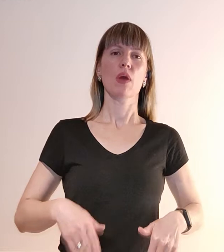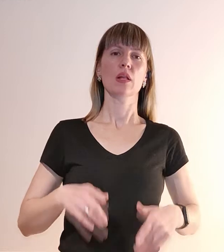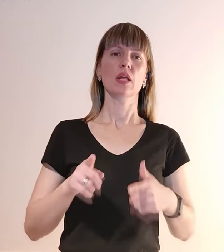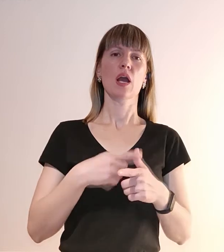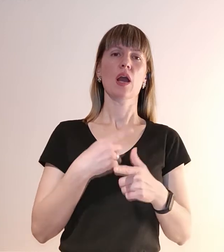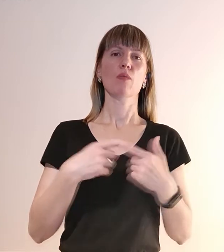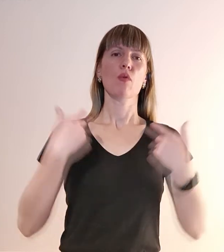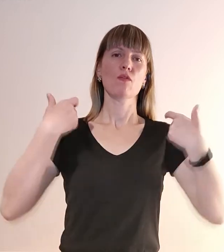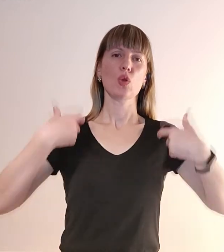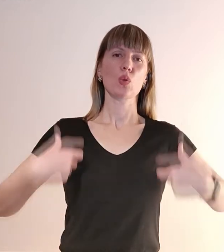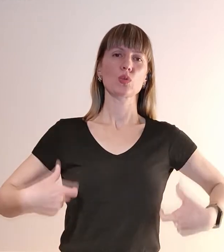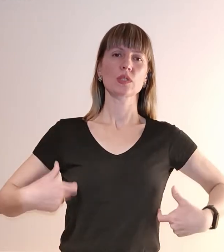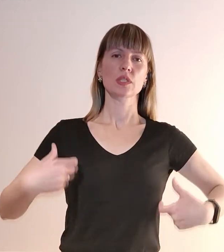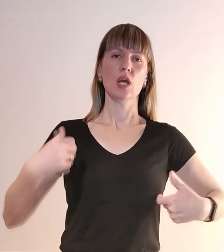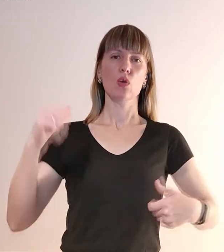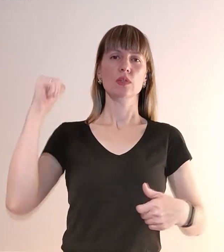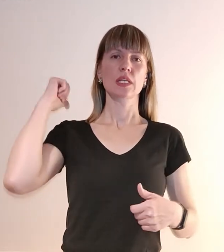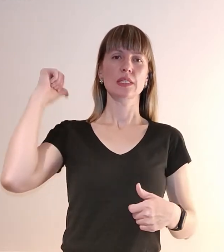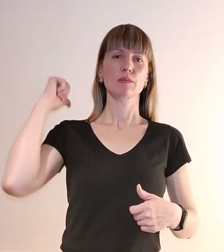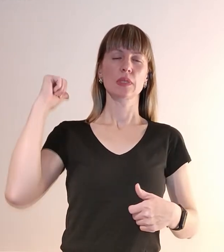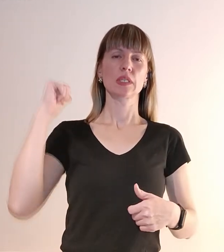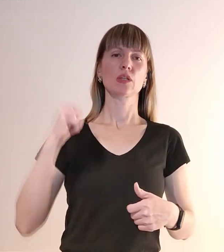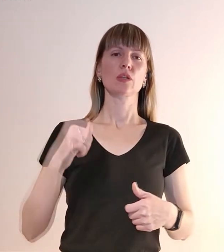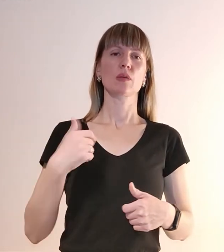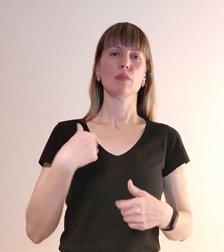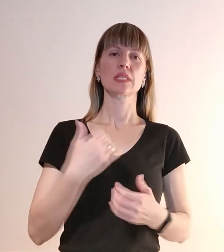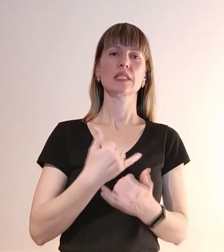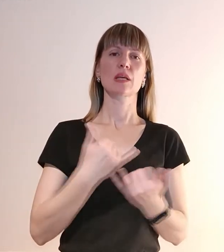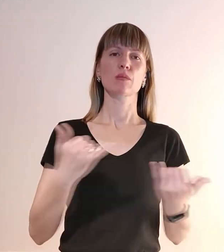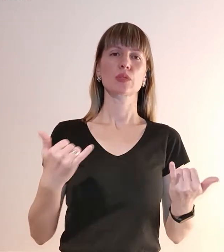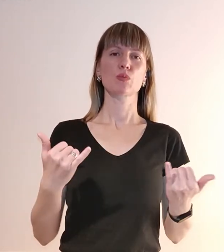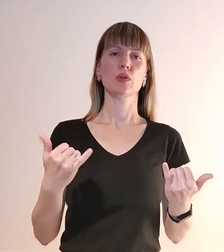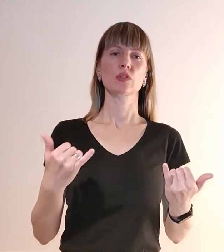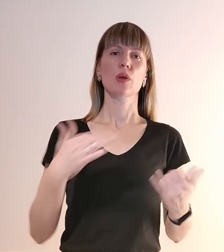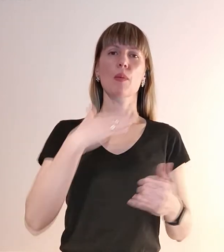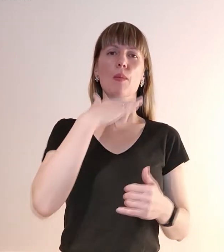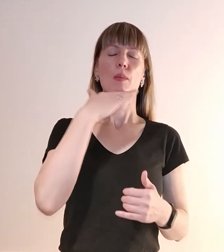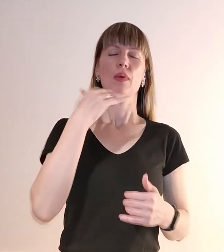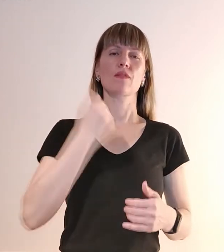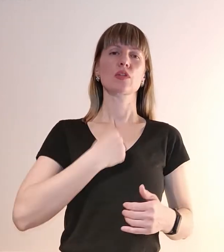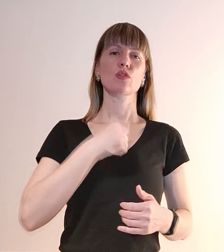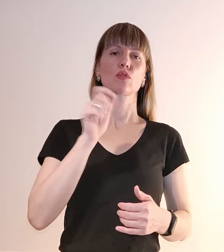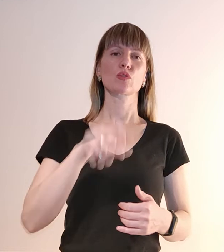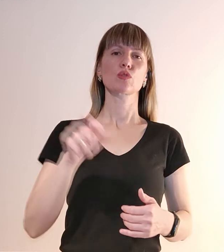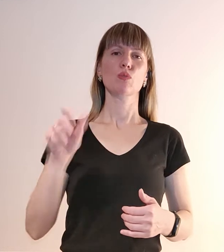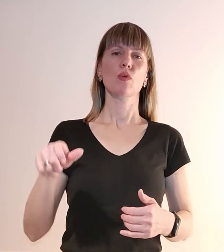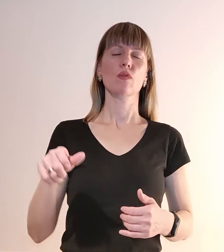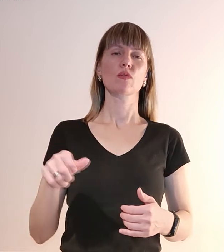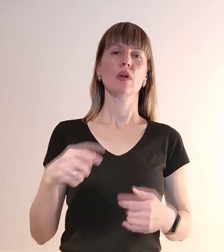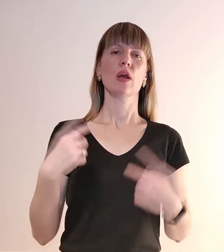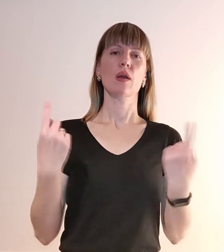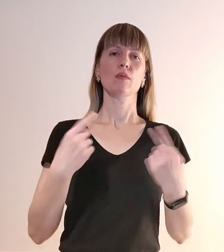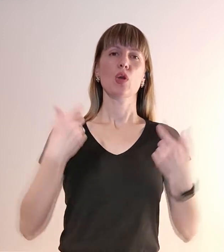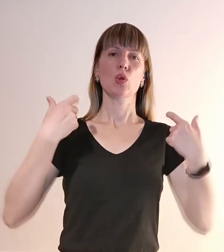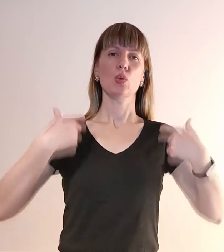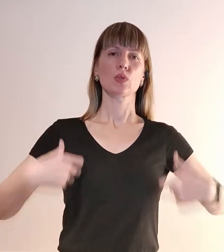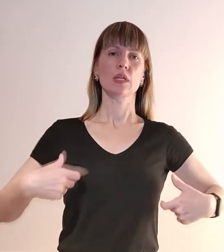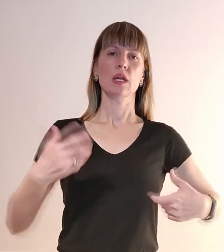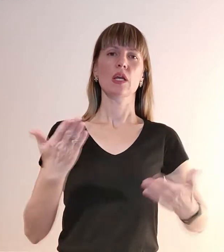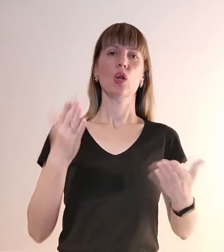в рюкзаку за спиною. Ми забезпечили багато військовослужбовців звичайними рюкзаками, які люди приносили,